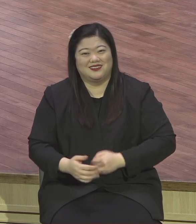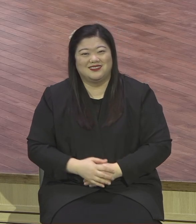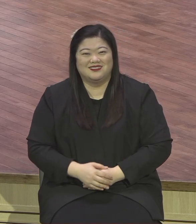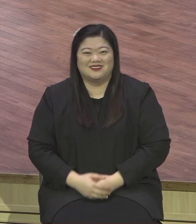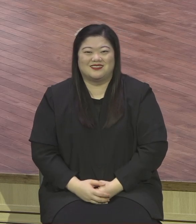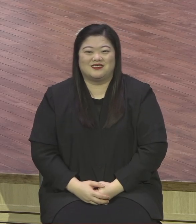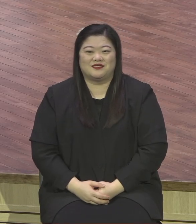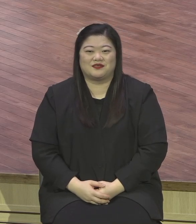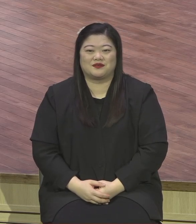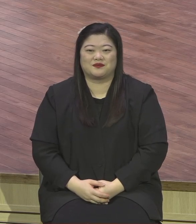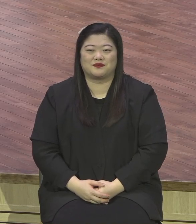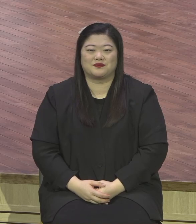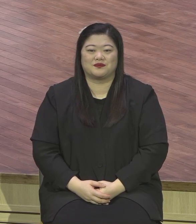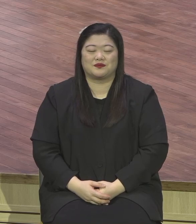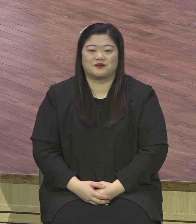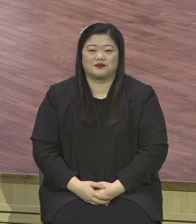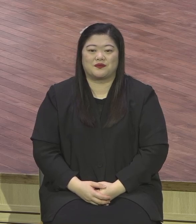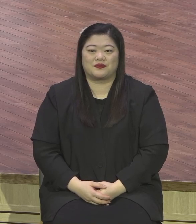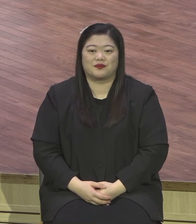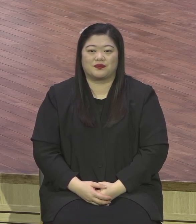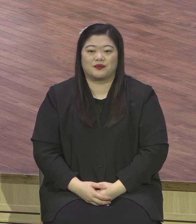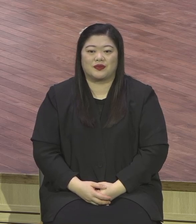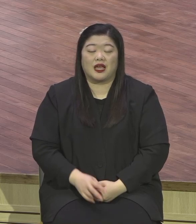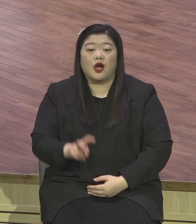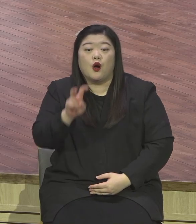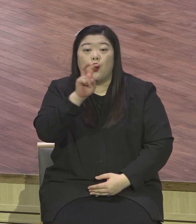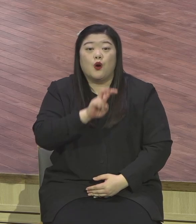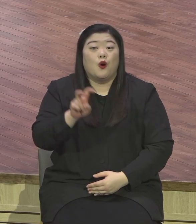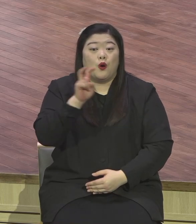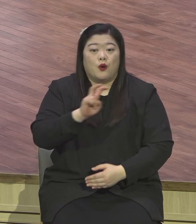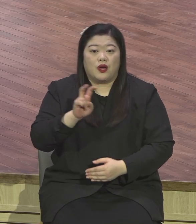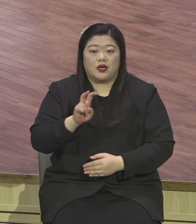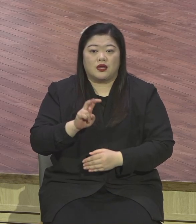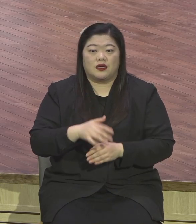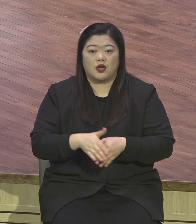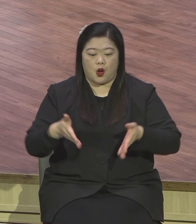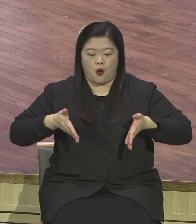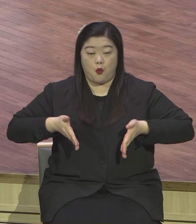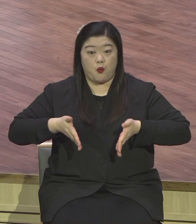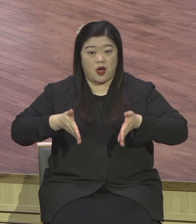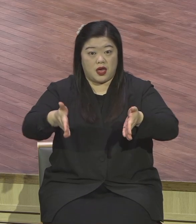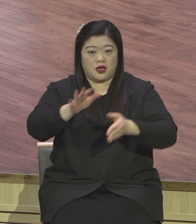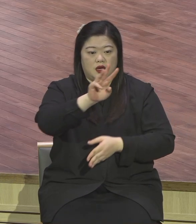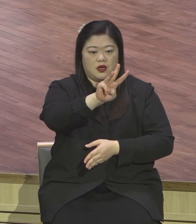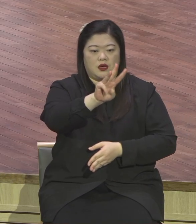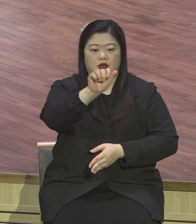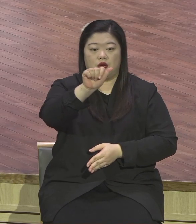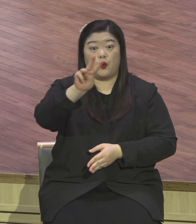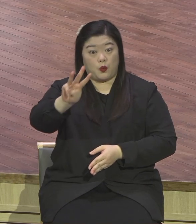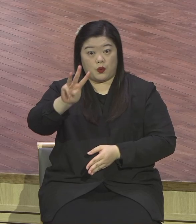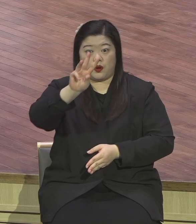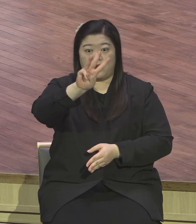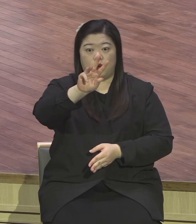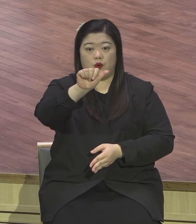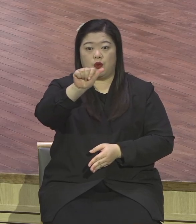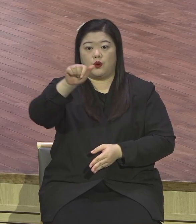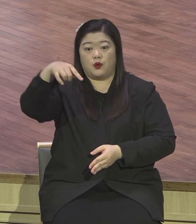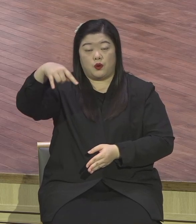웨이메이커라는 제목의 가스벨송이에요. 웨이메이커 고난과